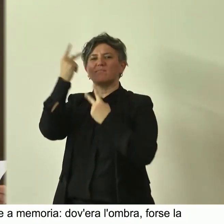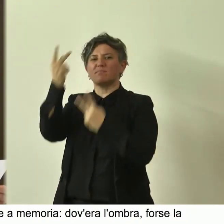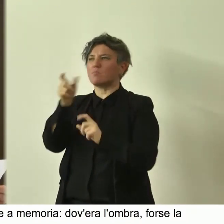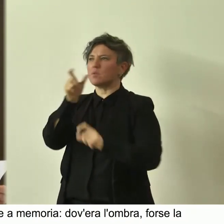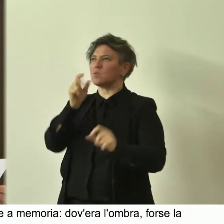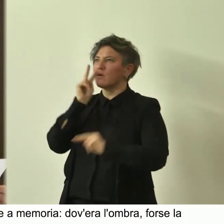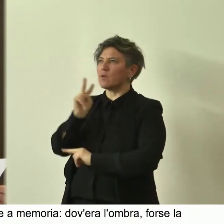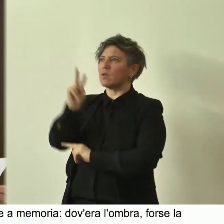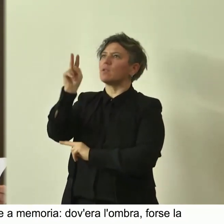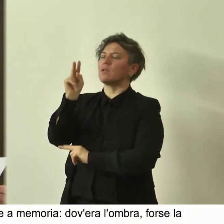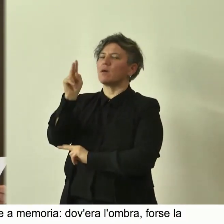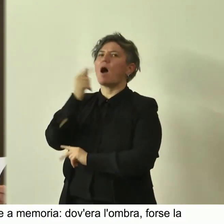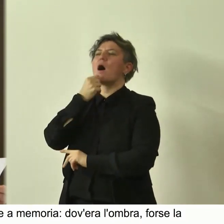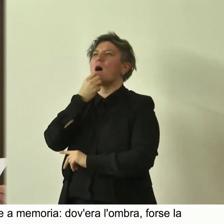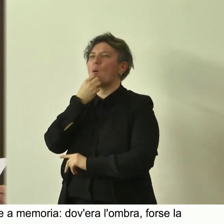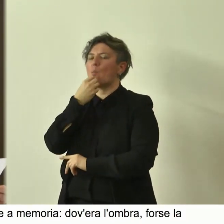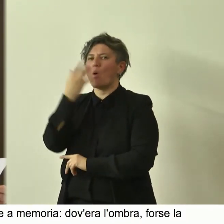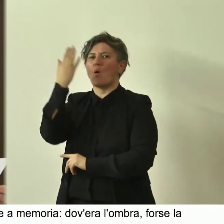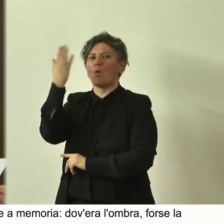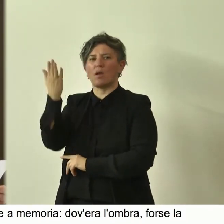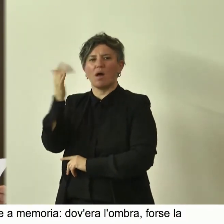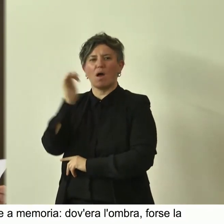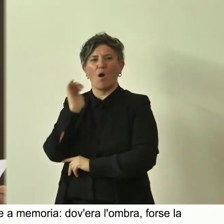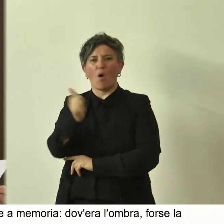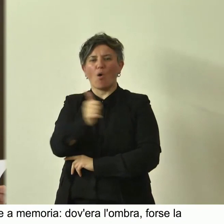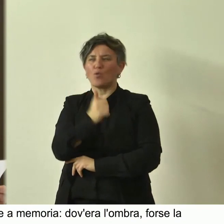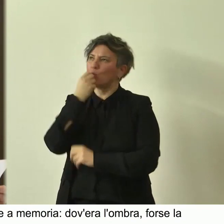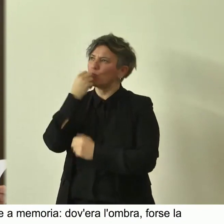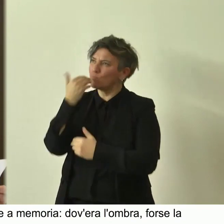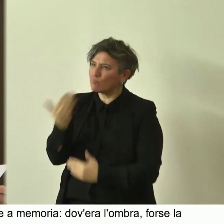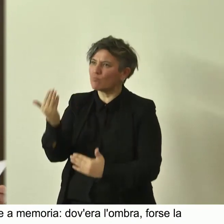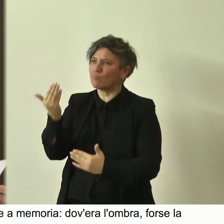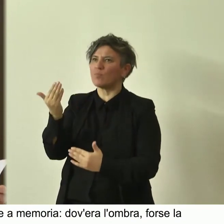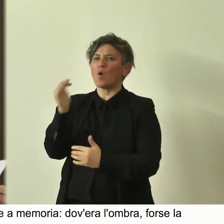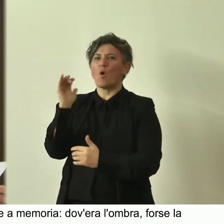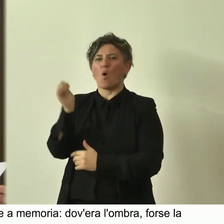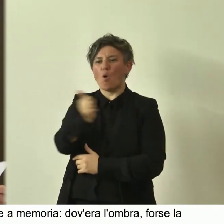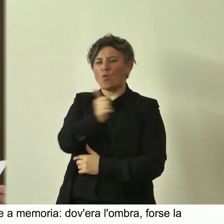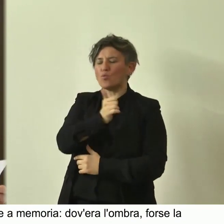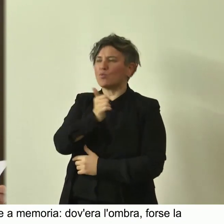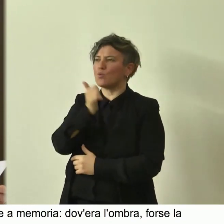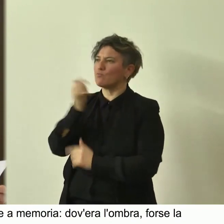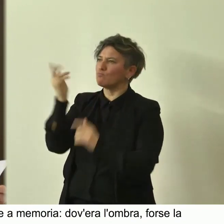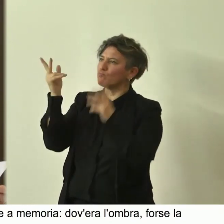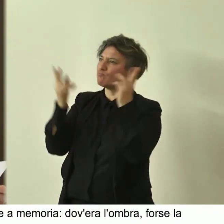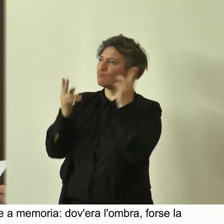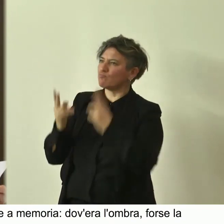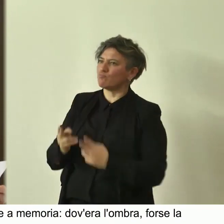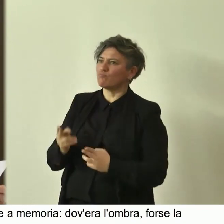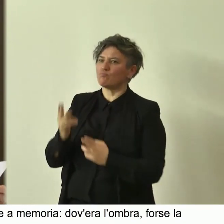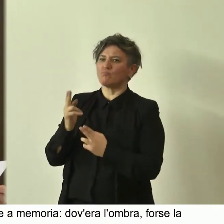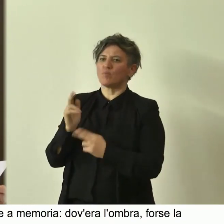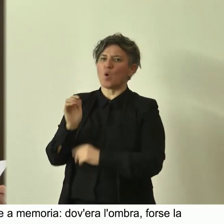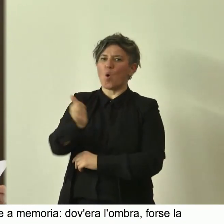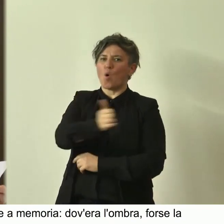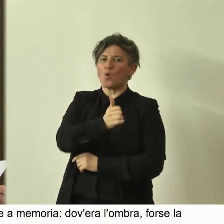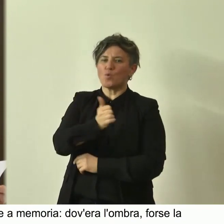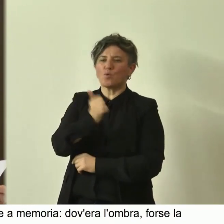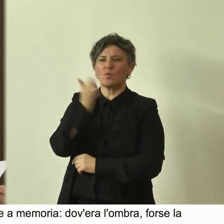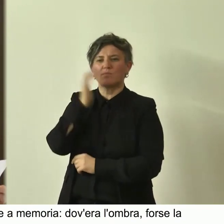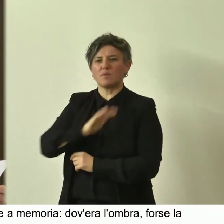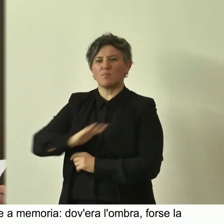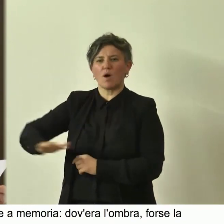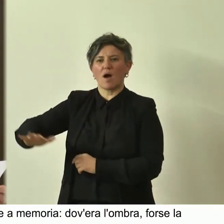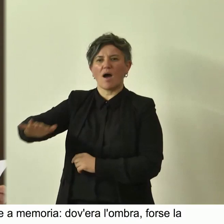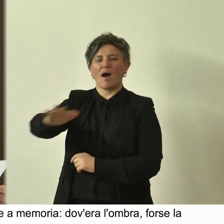vedo era pur buona ognuno ognuno loda ognuno taglia a sera ognuno col suo grave fascio va nell'aria un